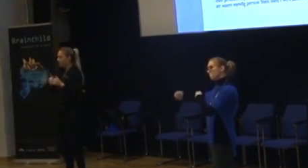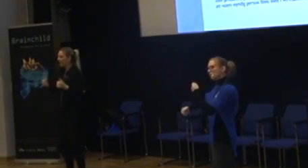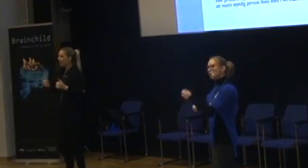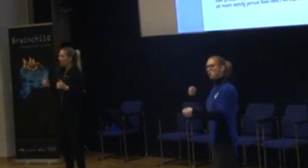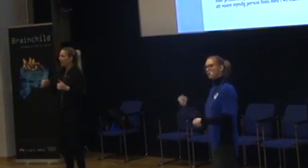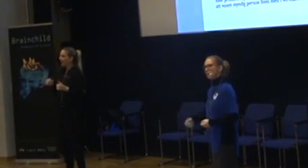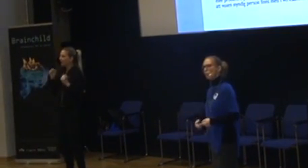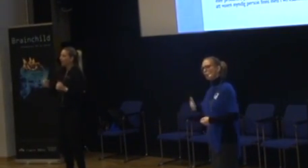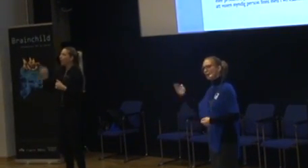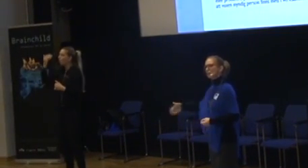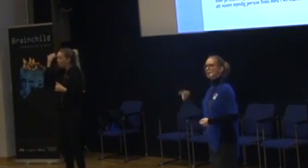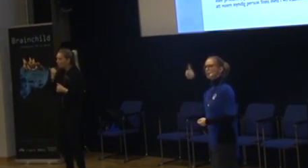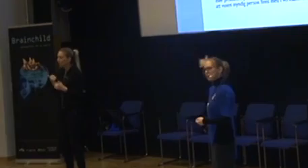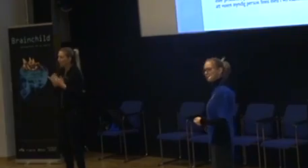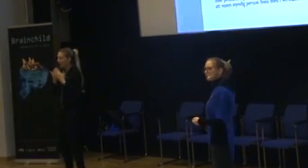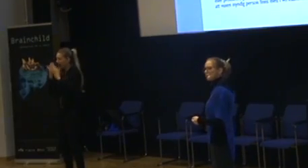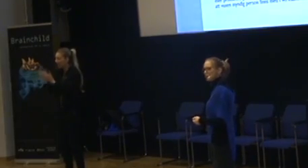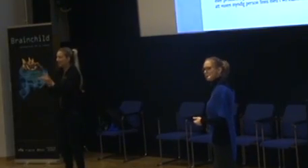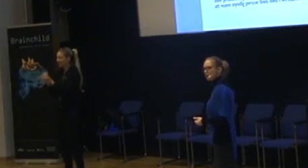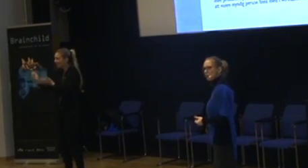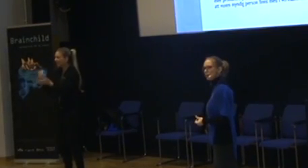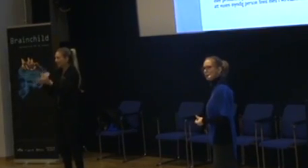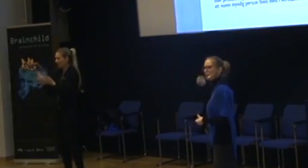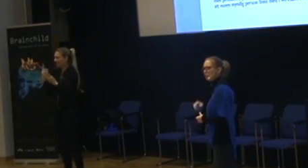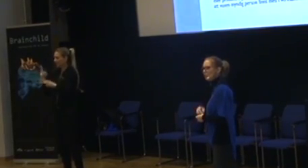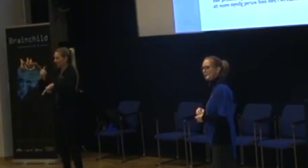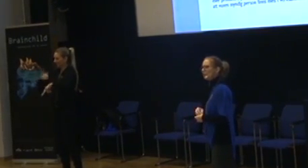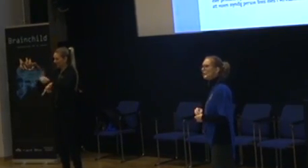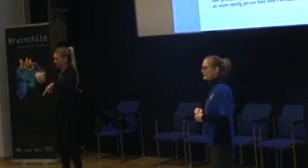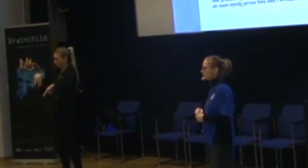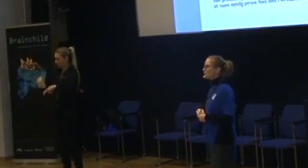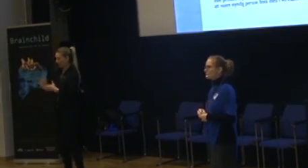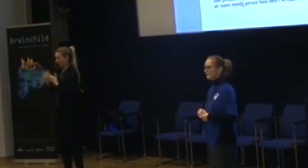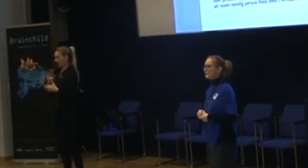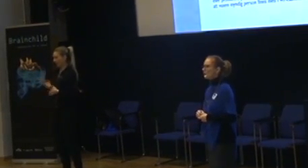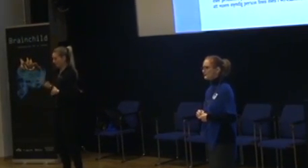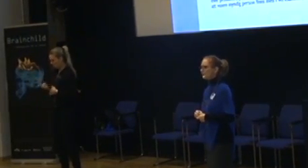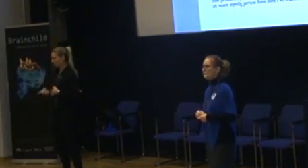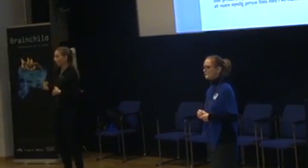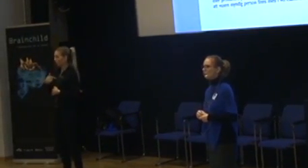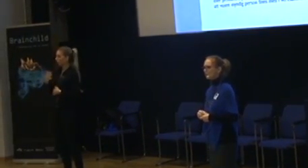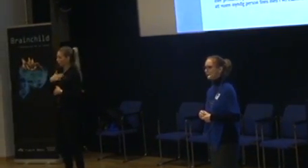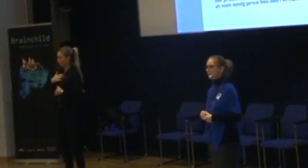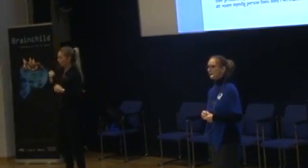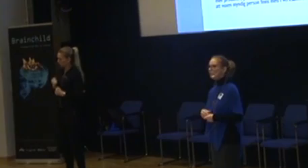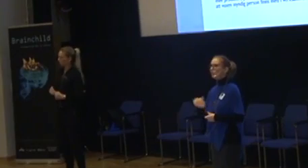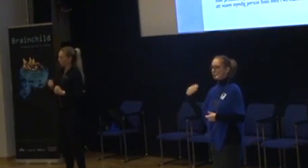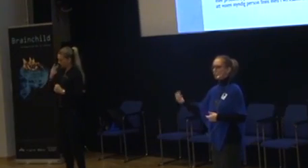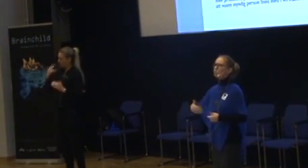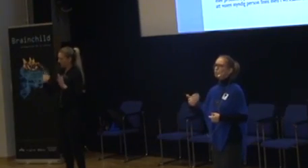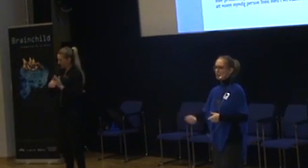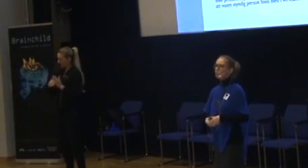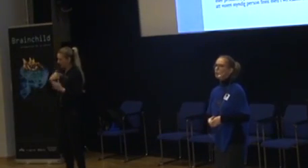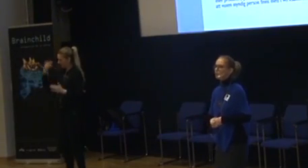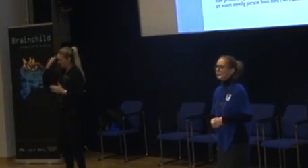få läsa på och läsa vidare. Precis som tidsklockan hjälper Hermione. Det tycker jag att vi måste se till. Vi